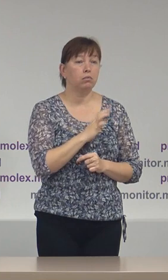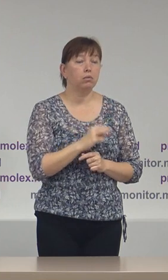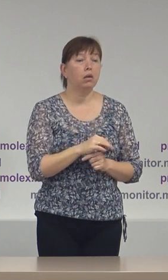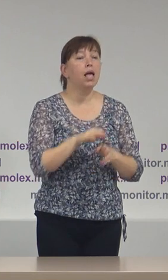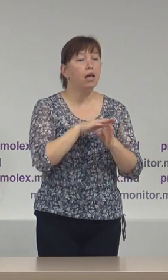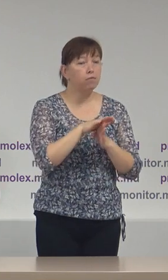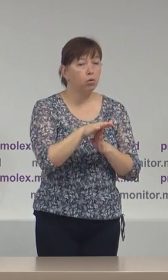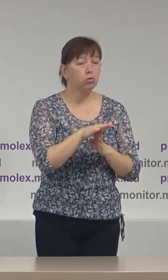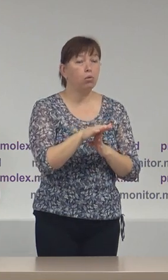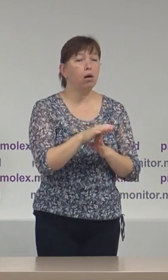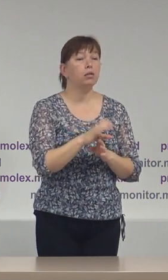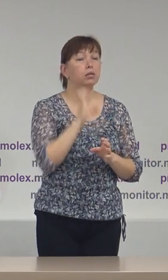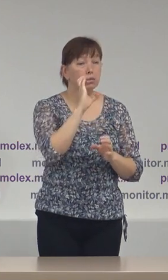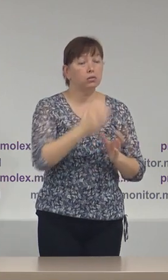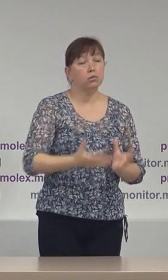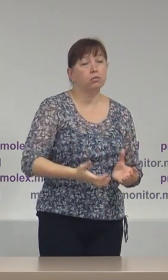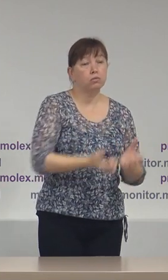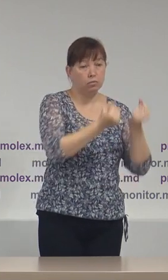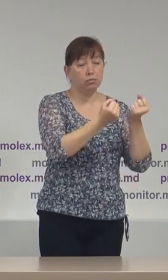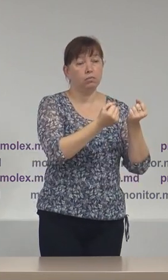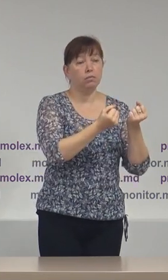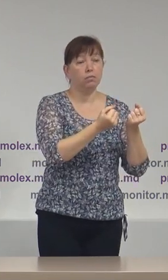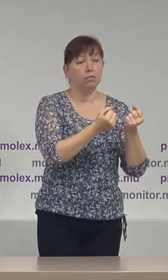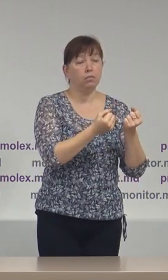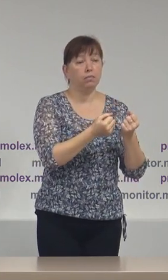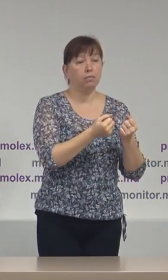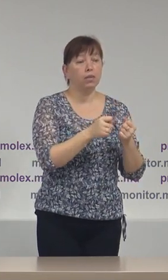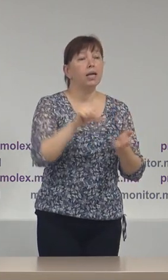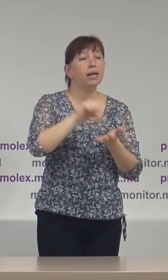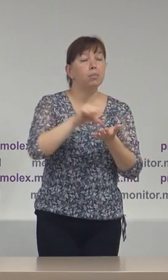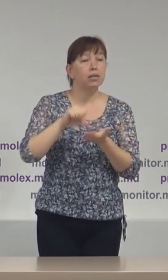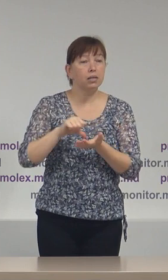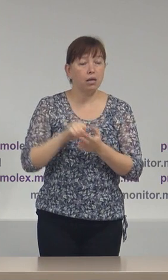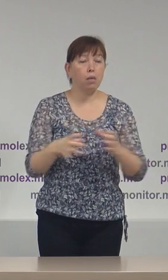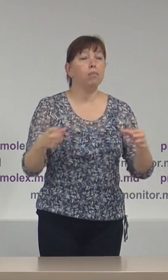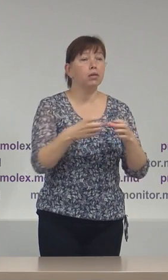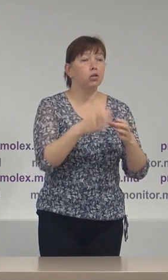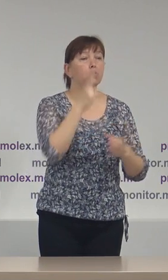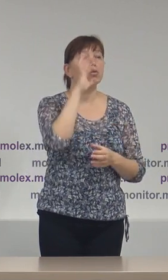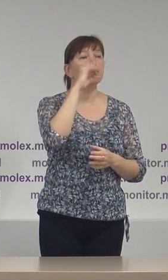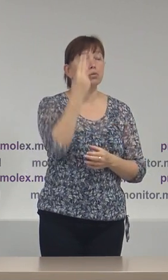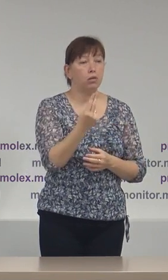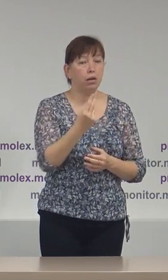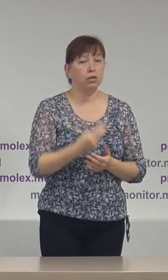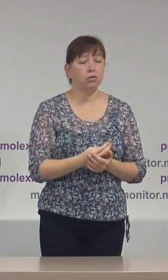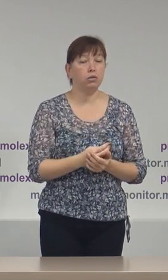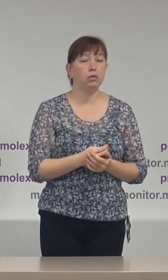efectuate cu suportul, cu susținerea reprezentanților Partidului Socialistilor,